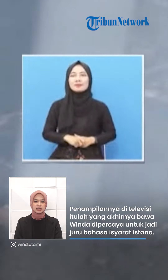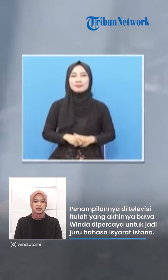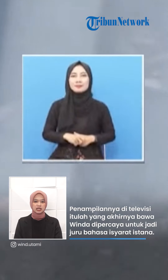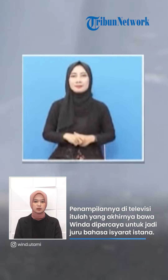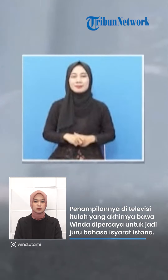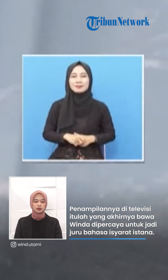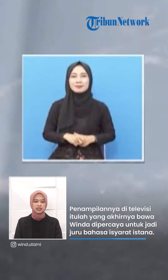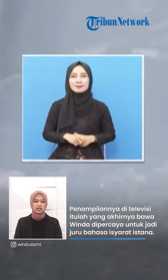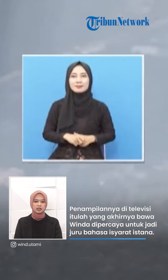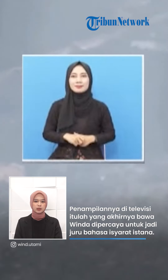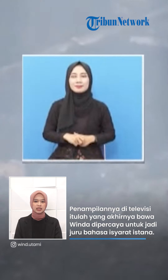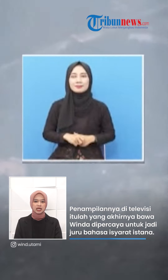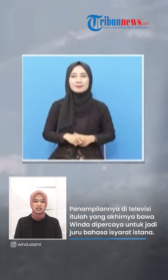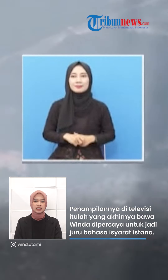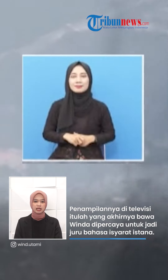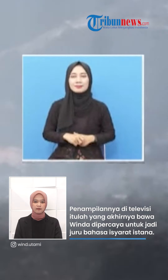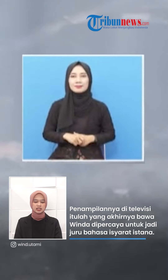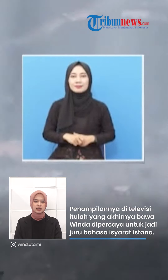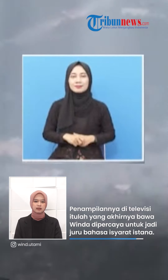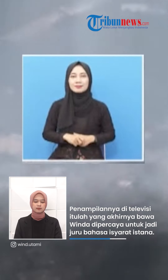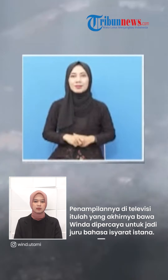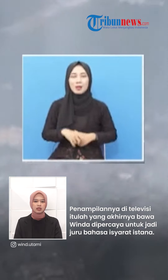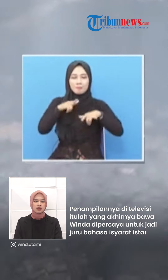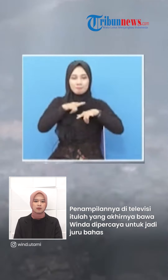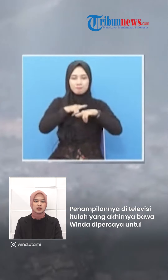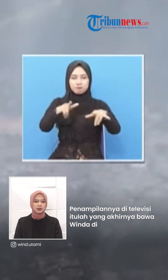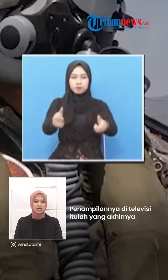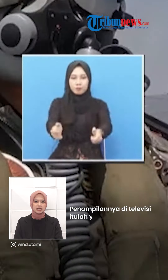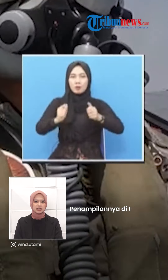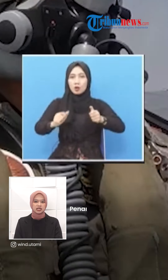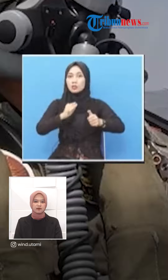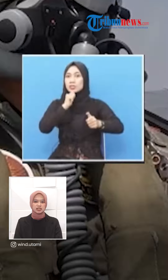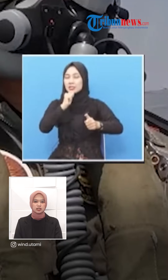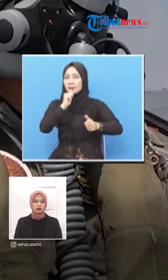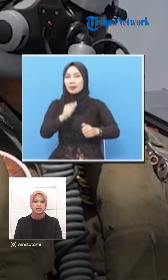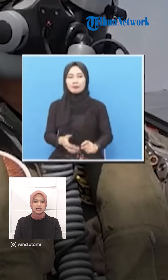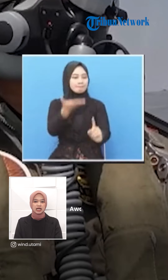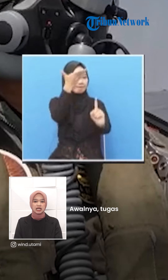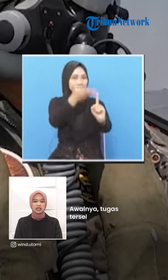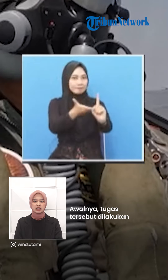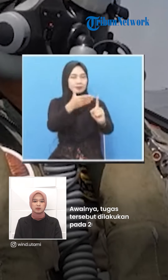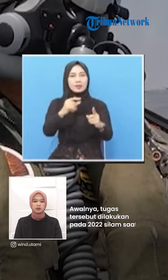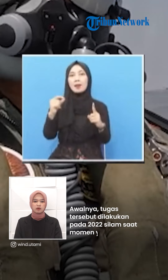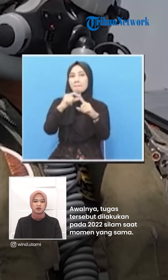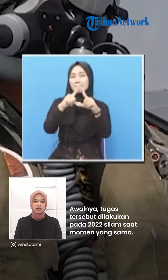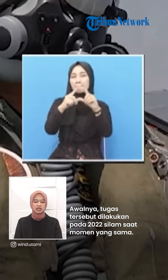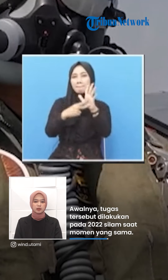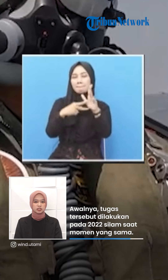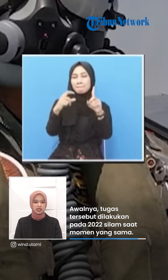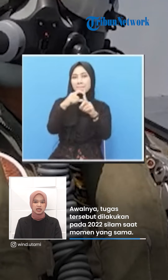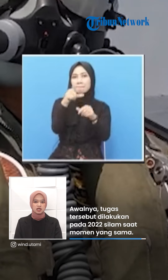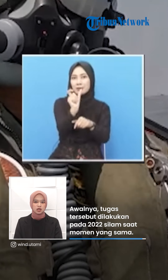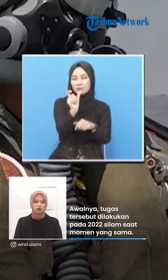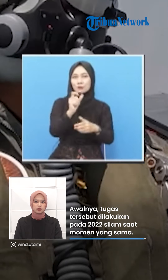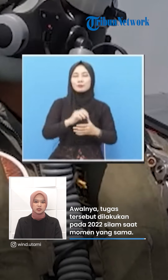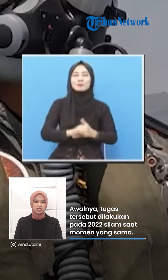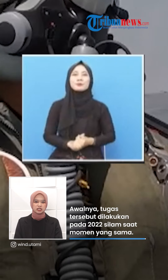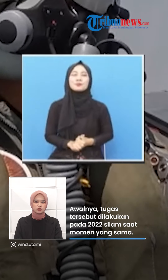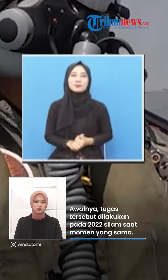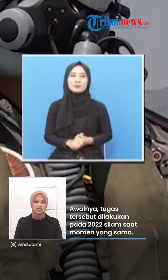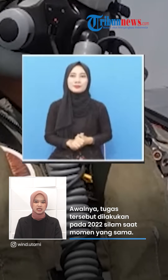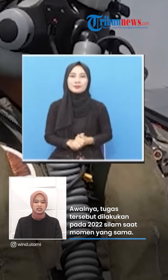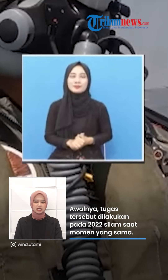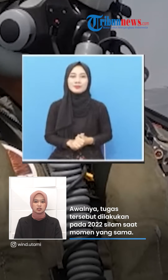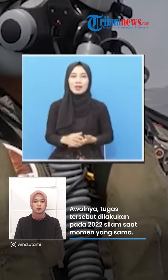juru bahasa isyarat untuk tayangan berita di televisi Penampilannya di televisi itulah yang akhirnya membawa Winda dipercaya Untuk